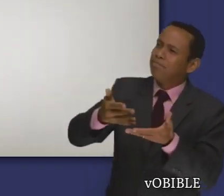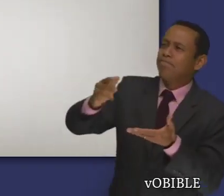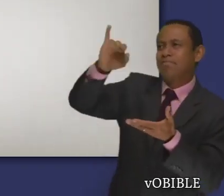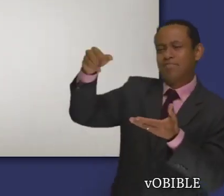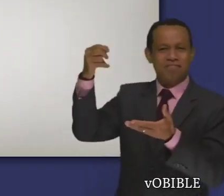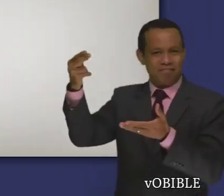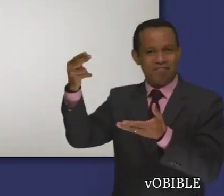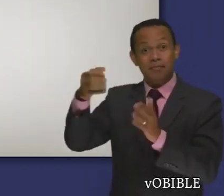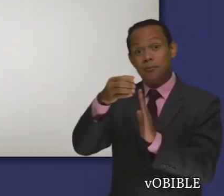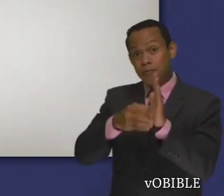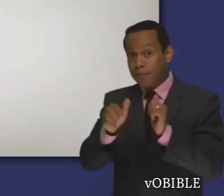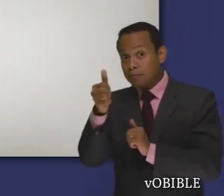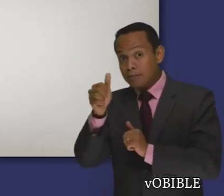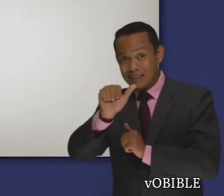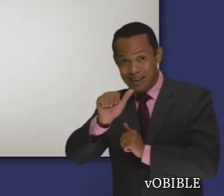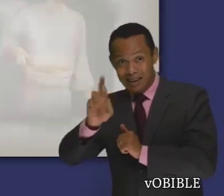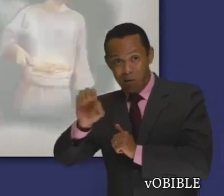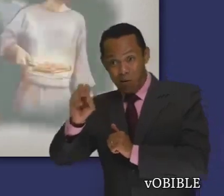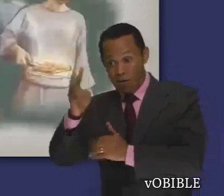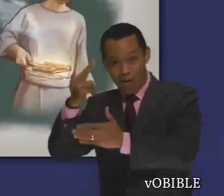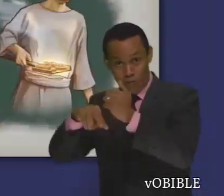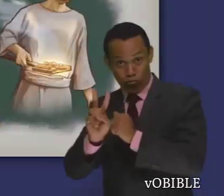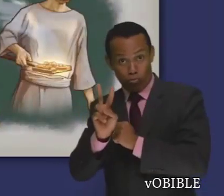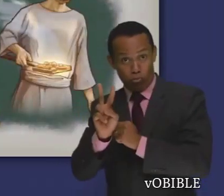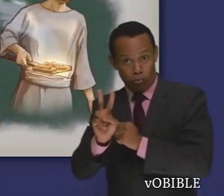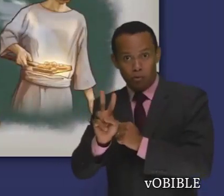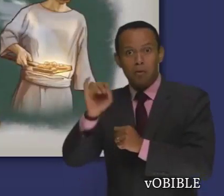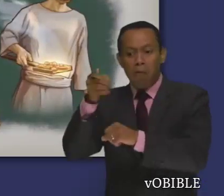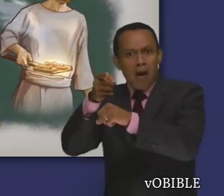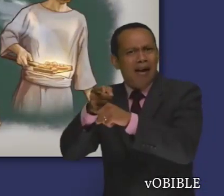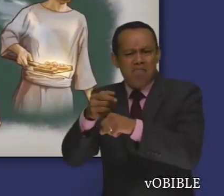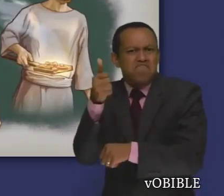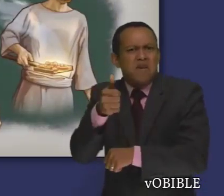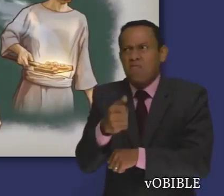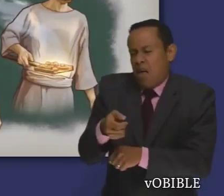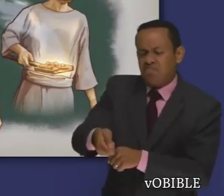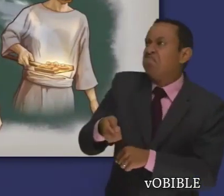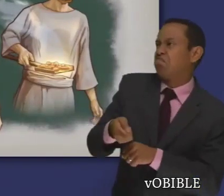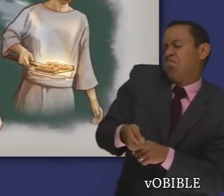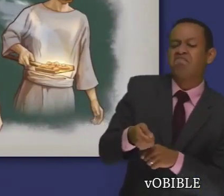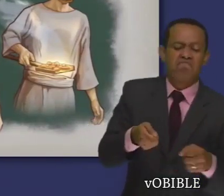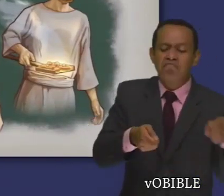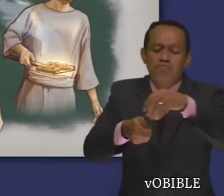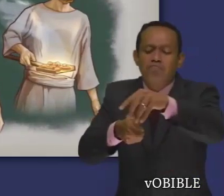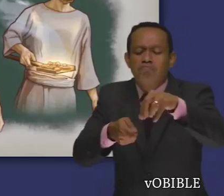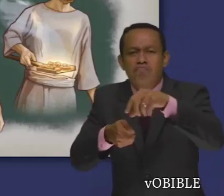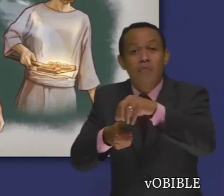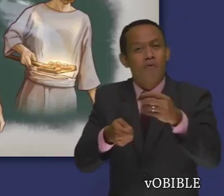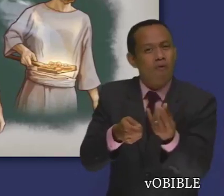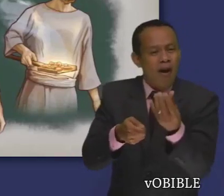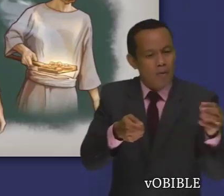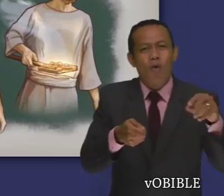El capítulo 10 cuenta que Jehová ejecuta a dos de los hijos de Aarón, los sacerdotes Nadab y Abiú, por ofrecer